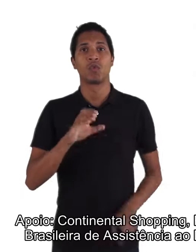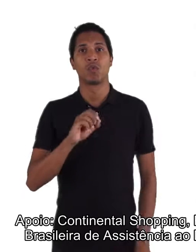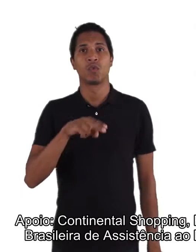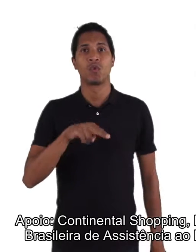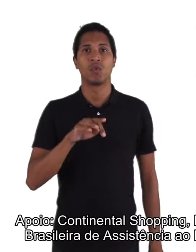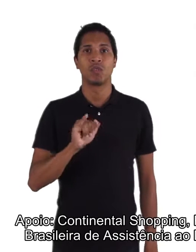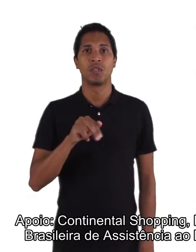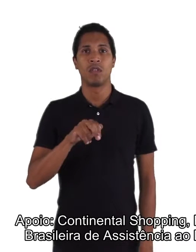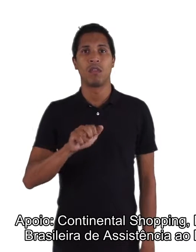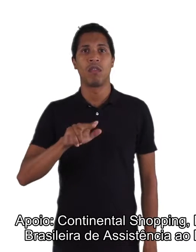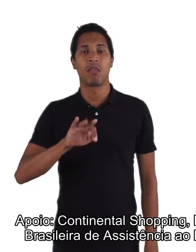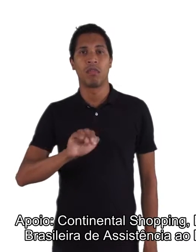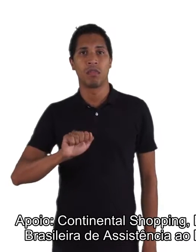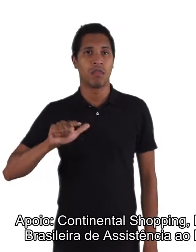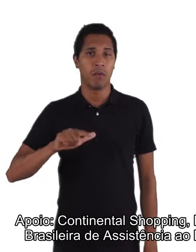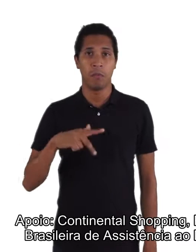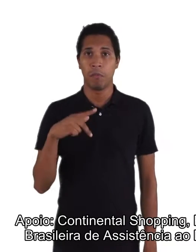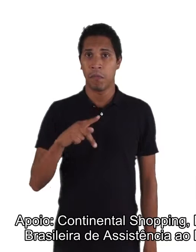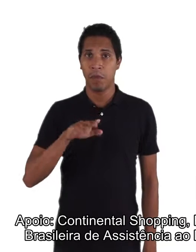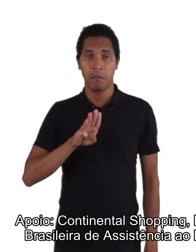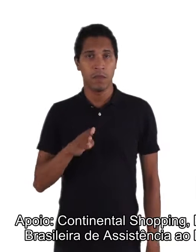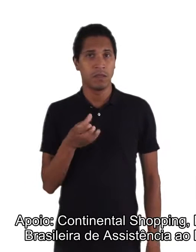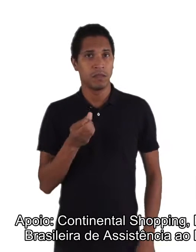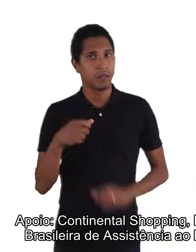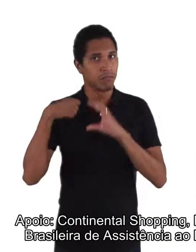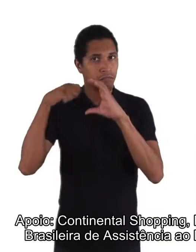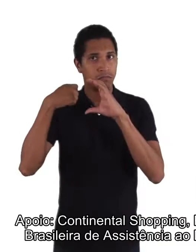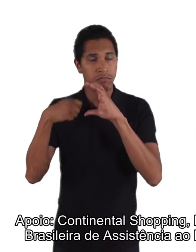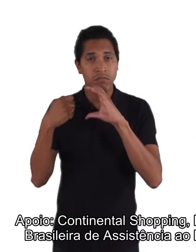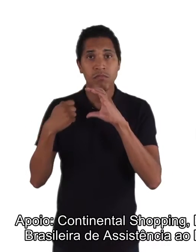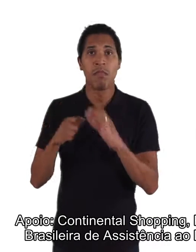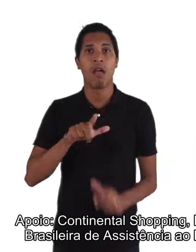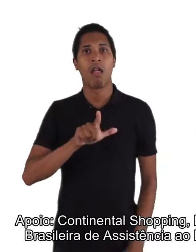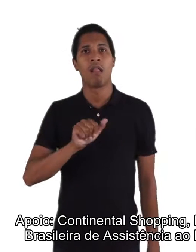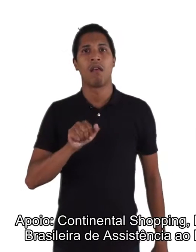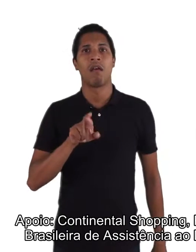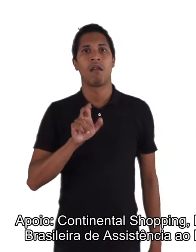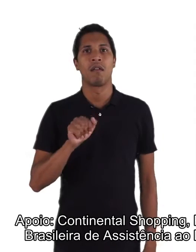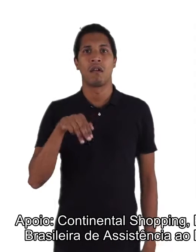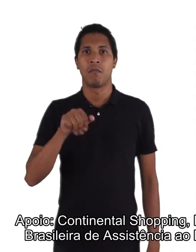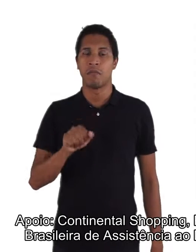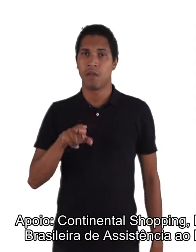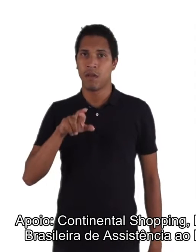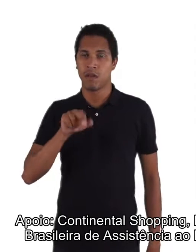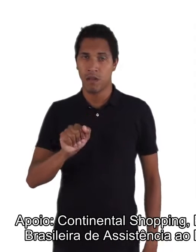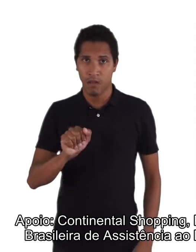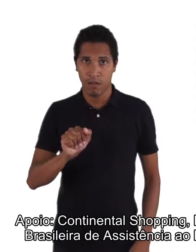Produtora Laramara, Associação Brasileira de Assistência ao Deficiente Visual, versão em braile